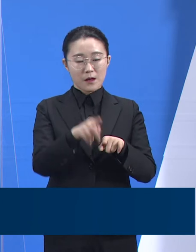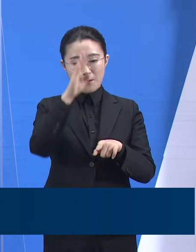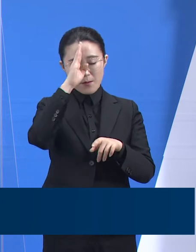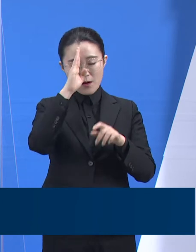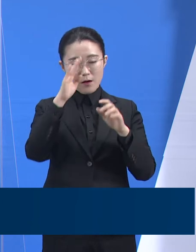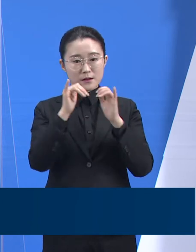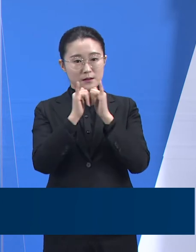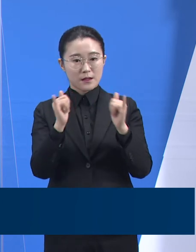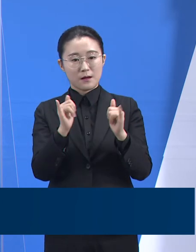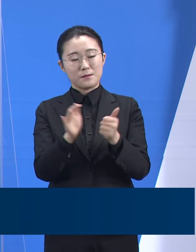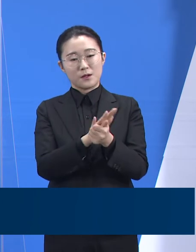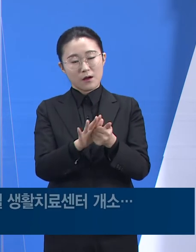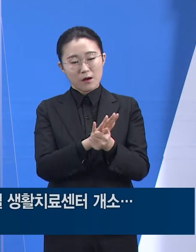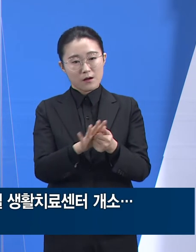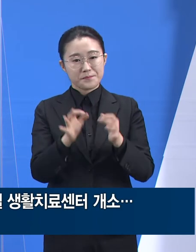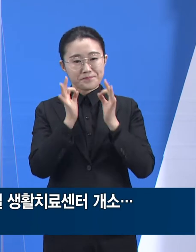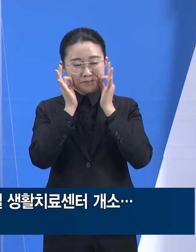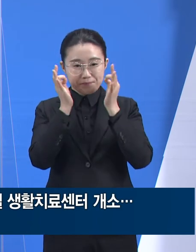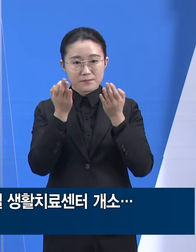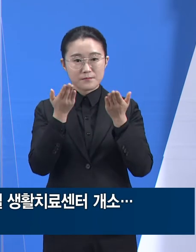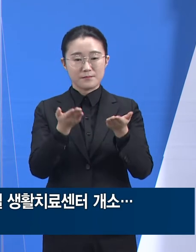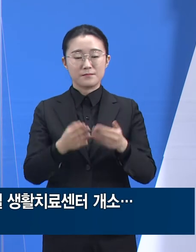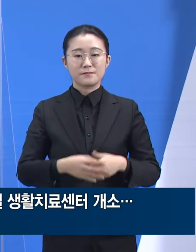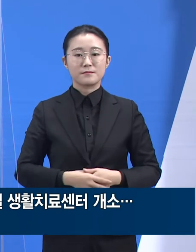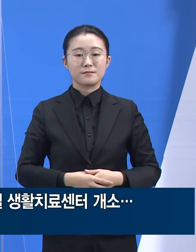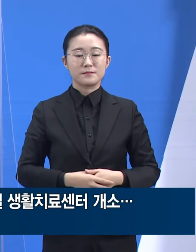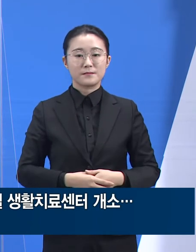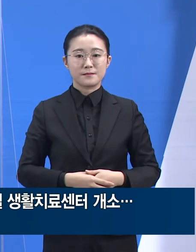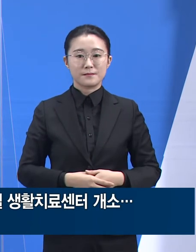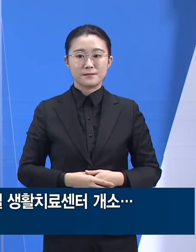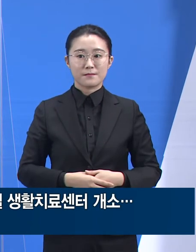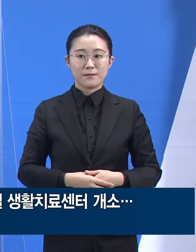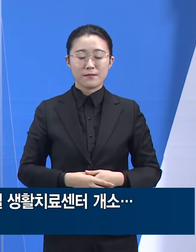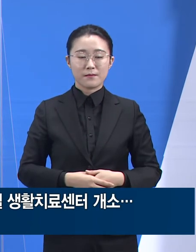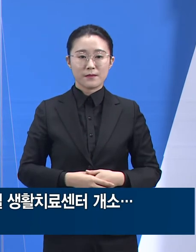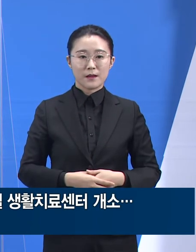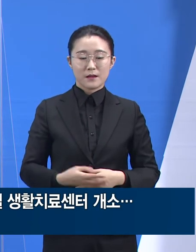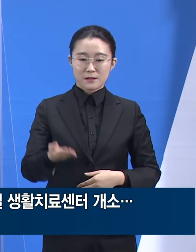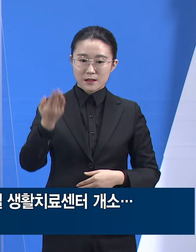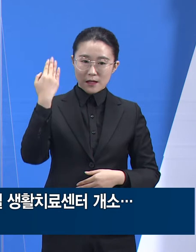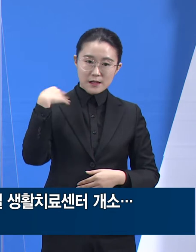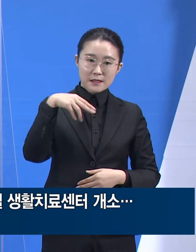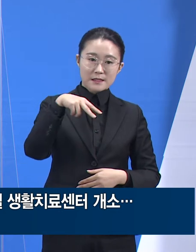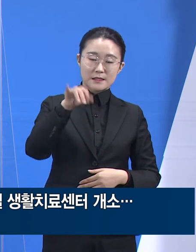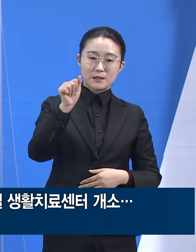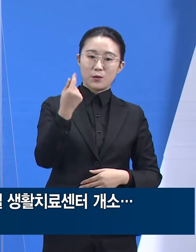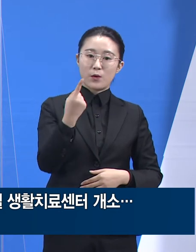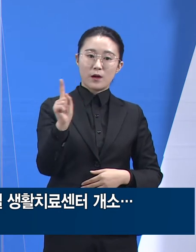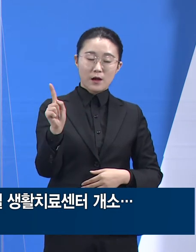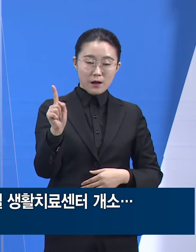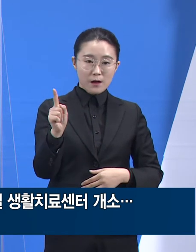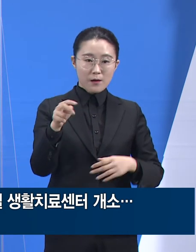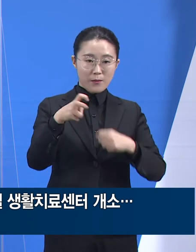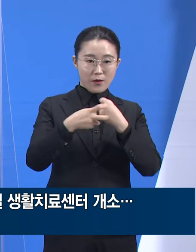지난 26일 옛 시아병원 건물에 제1호 경기도형 특별생활치료센터가 개소하고 운영 중입니다.